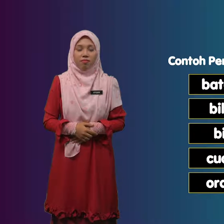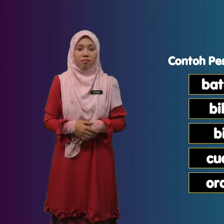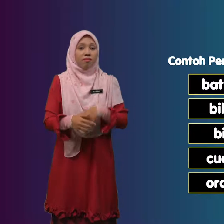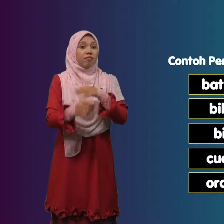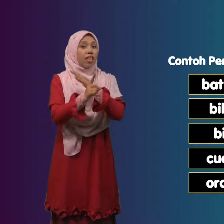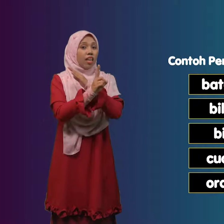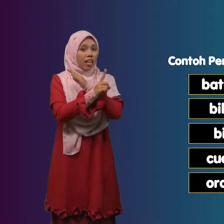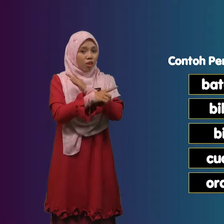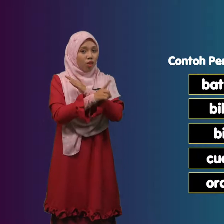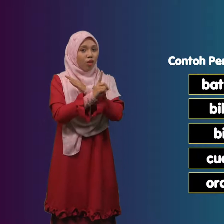Ekor